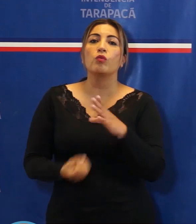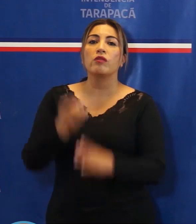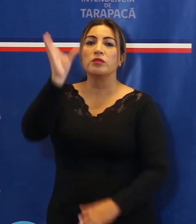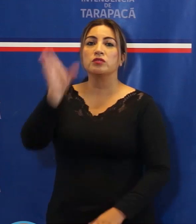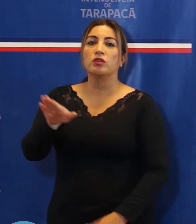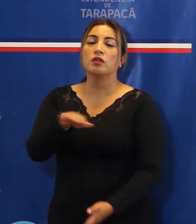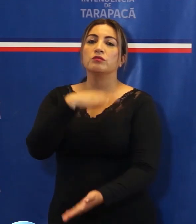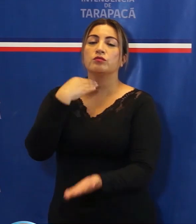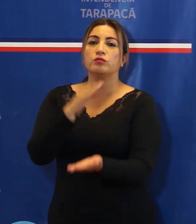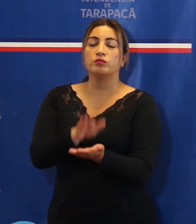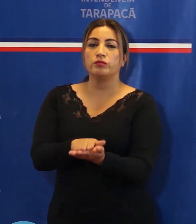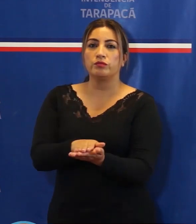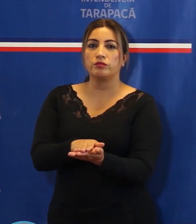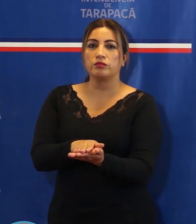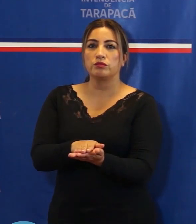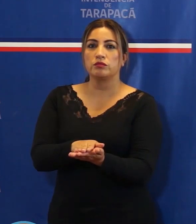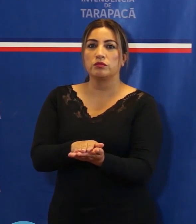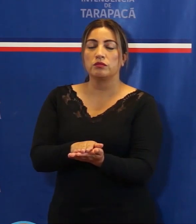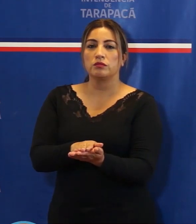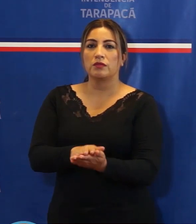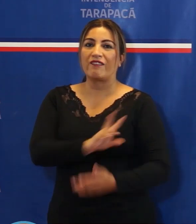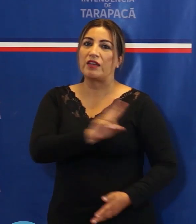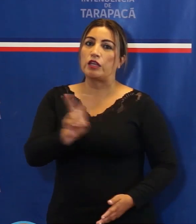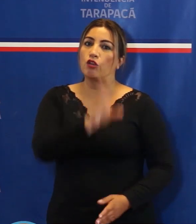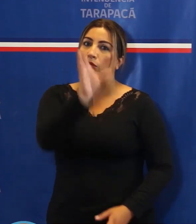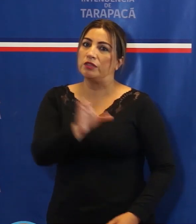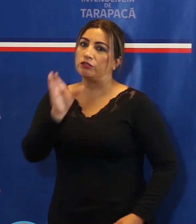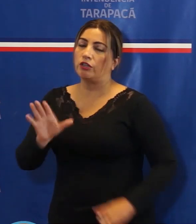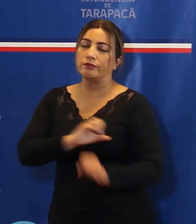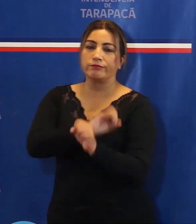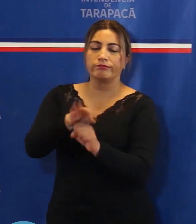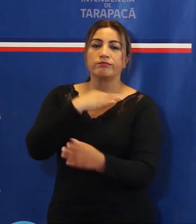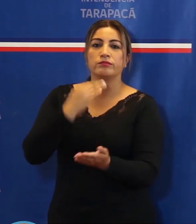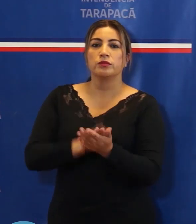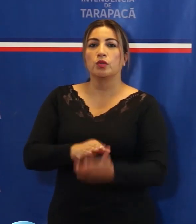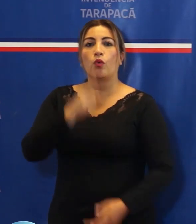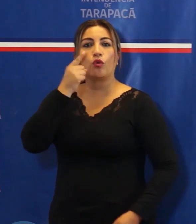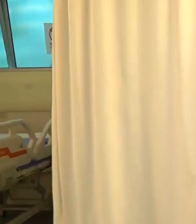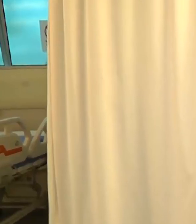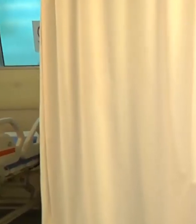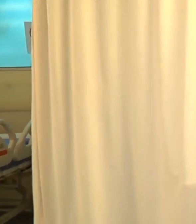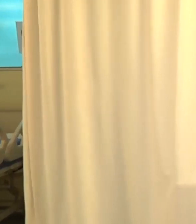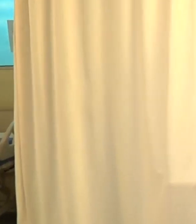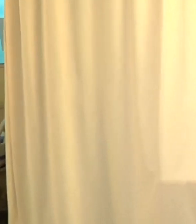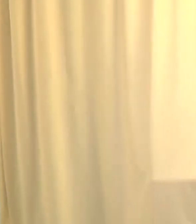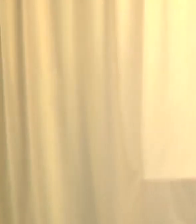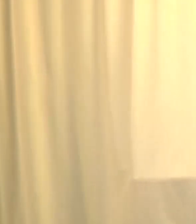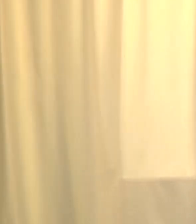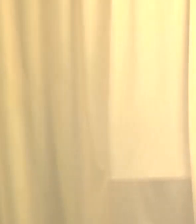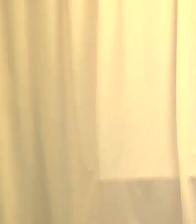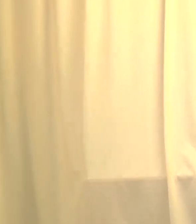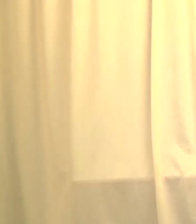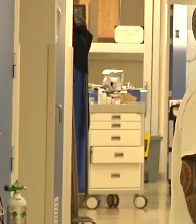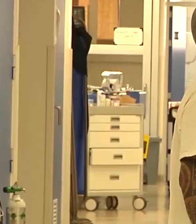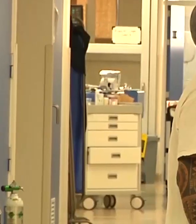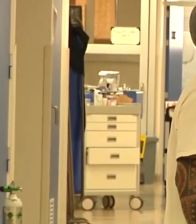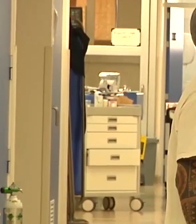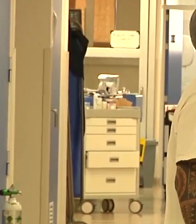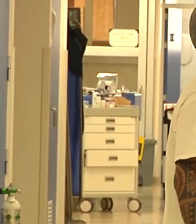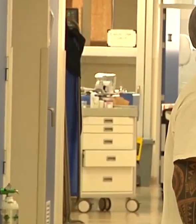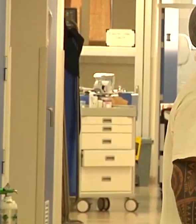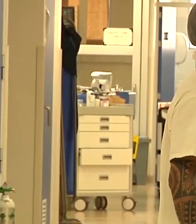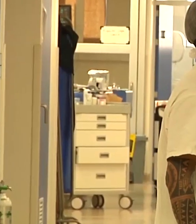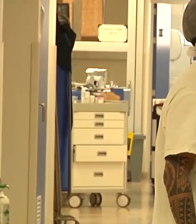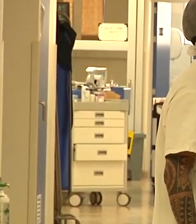fallecimiento, el caso número 22, que corresponde a un hombre de 82 años. En materia de hospitalización, las